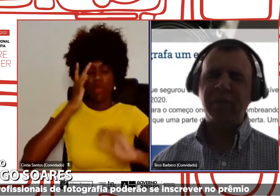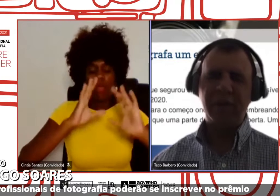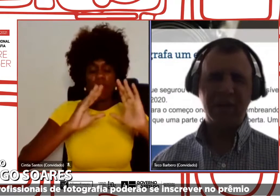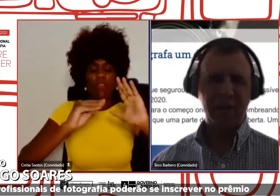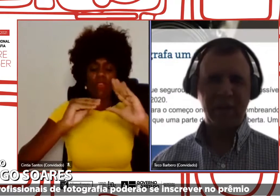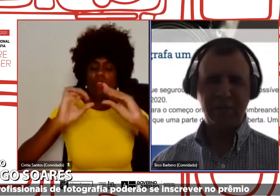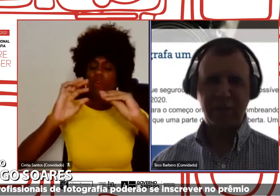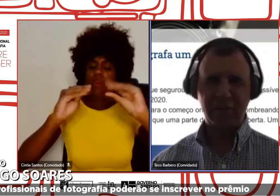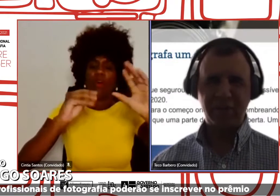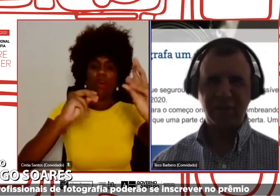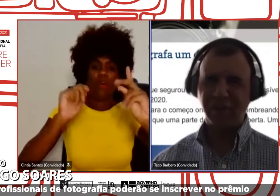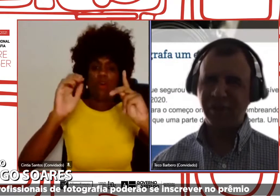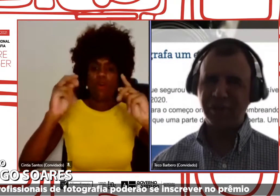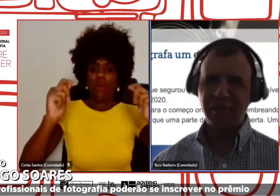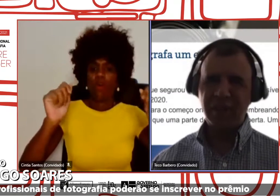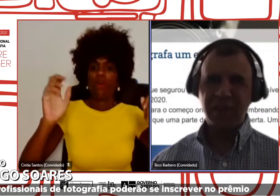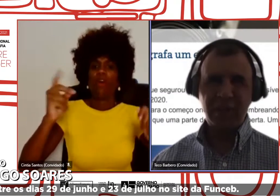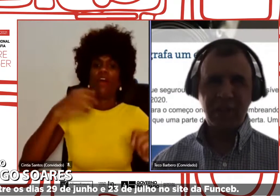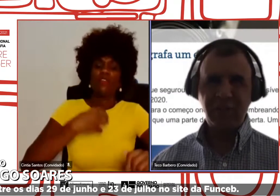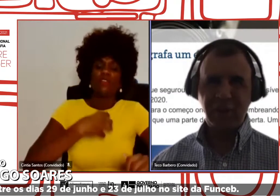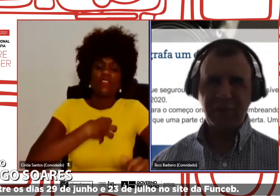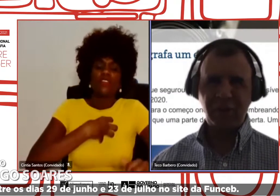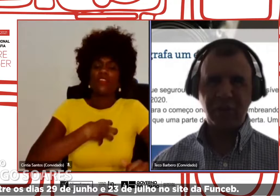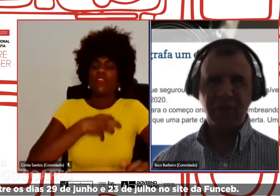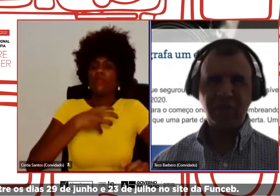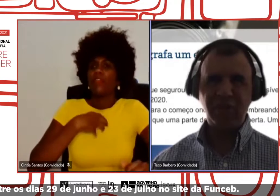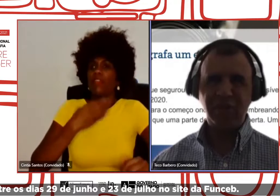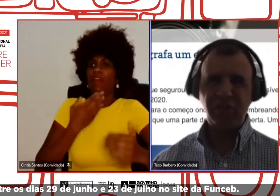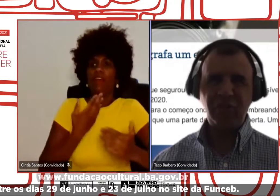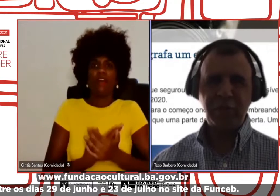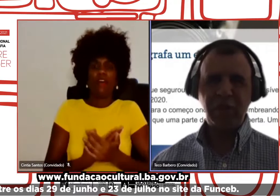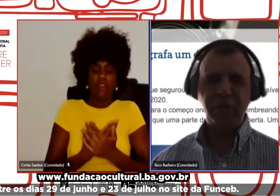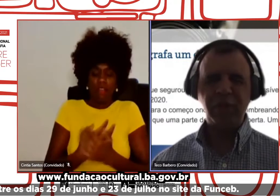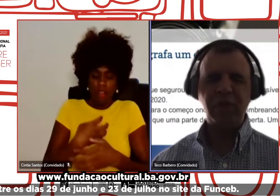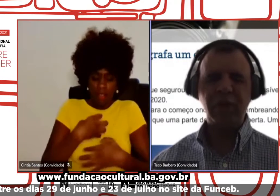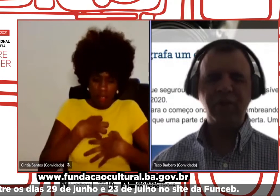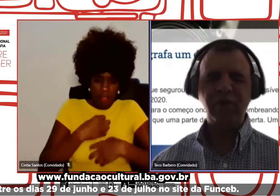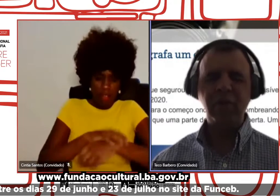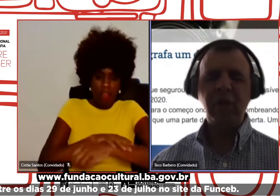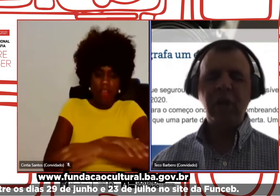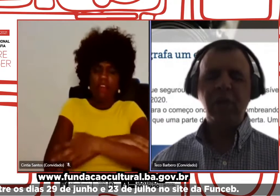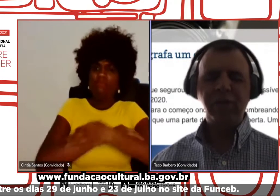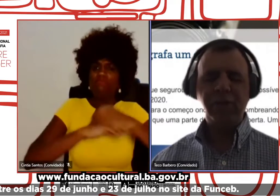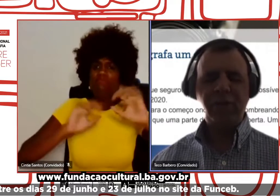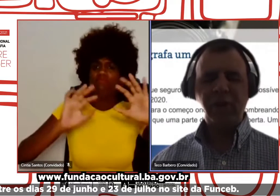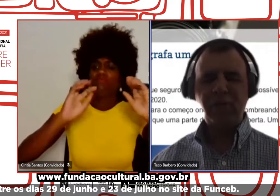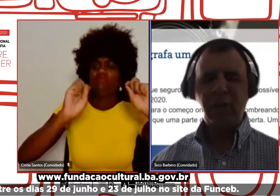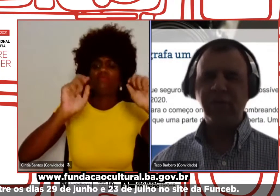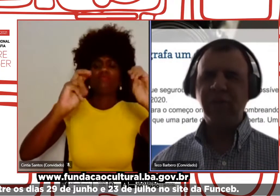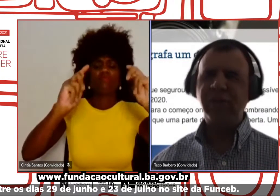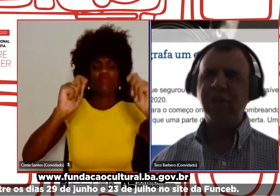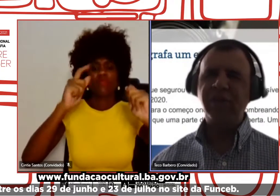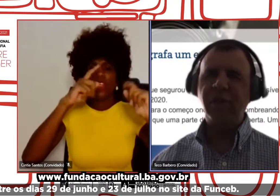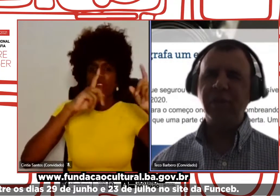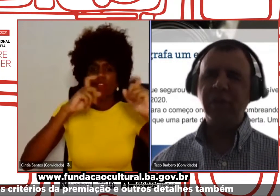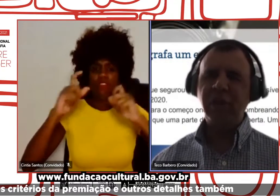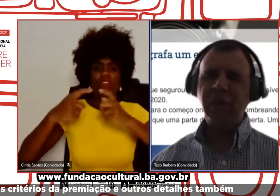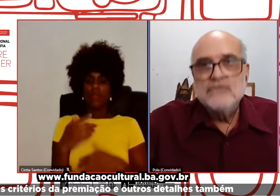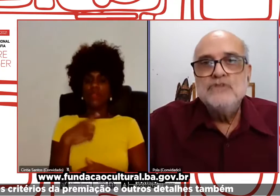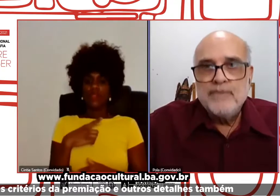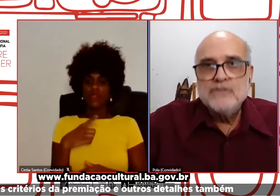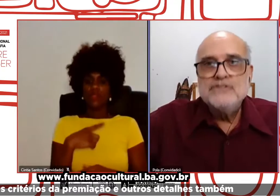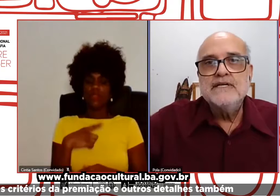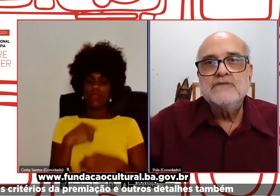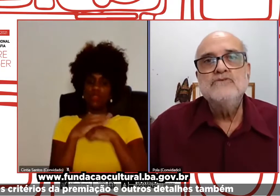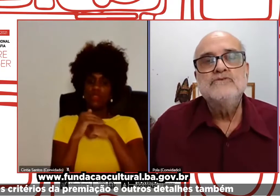profissionais de fotografia poderão se inscrever no prêmio entre os dias 29 de junho e 23 de julho no site da FUNCEB.